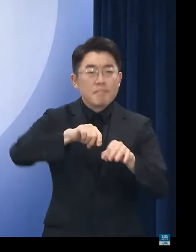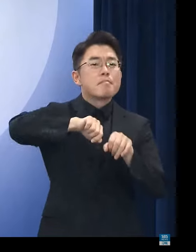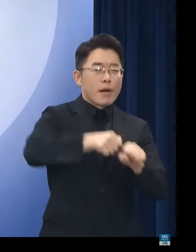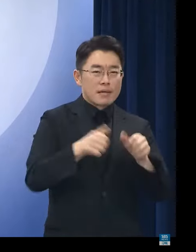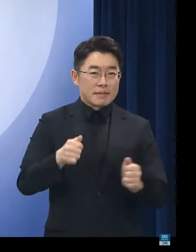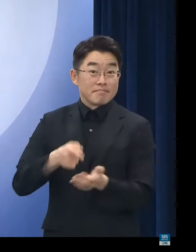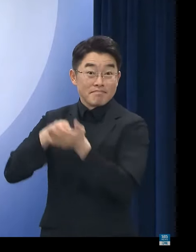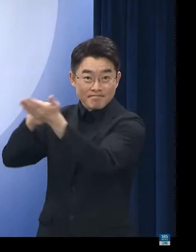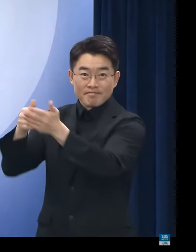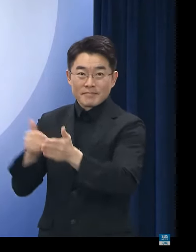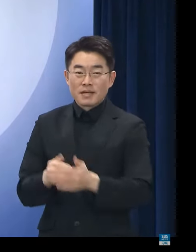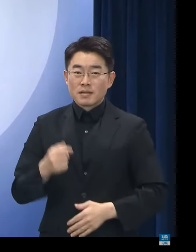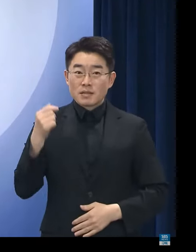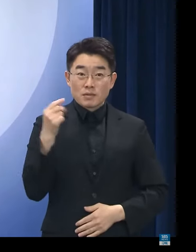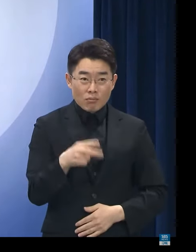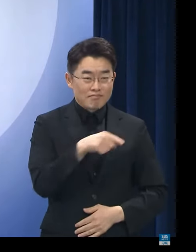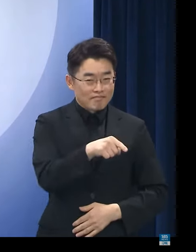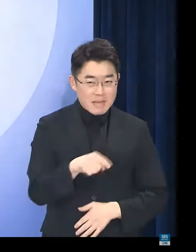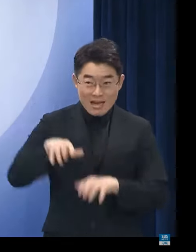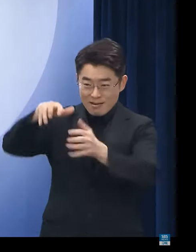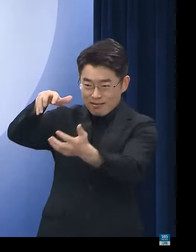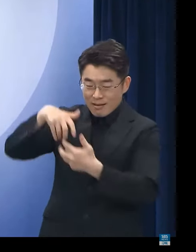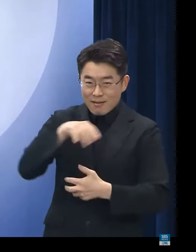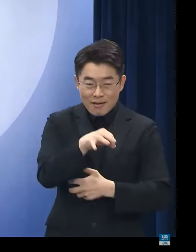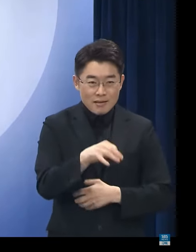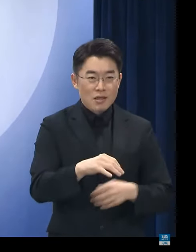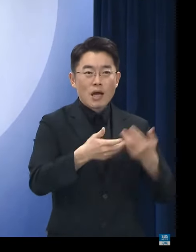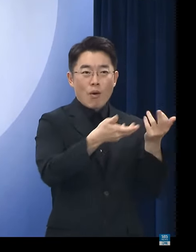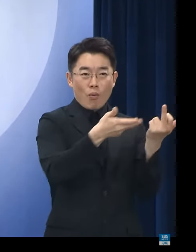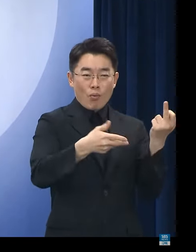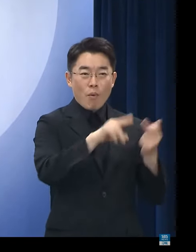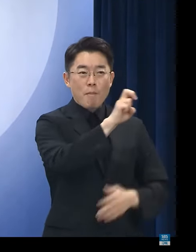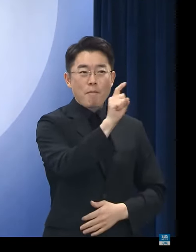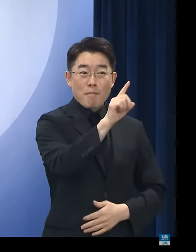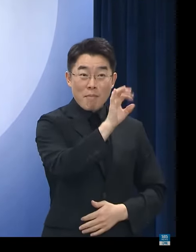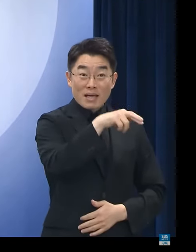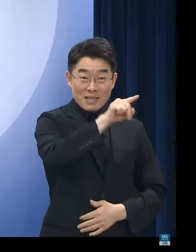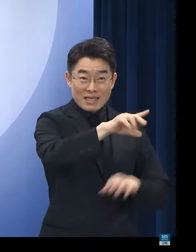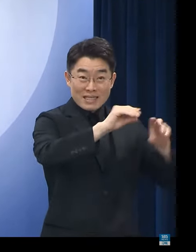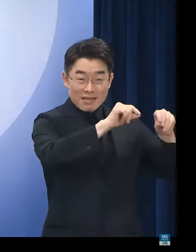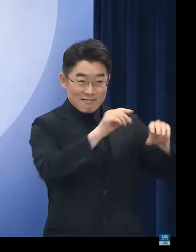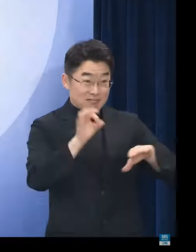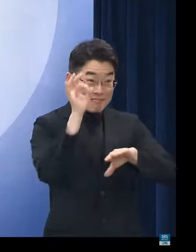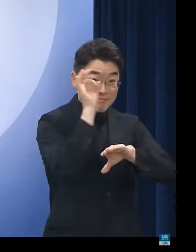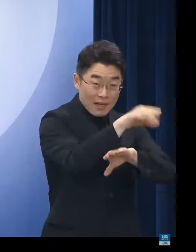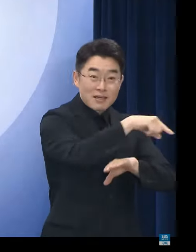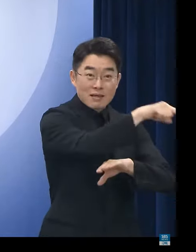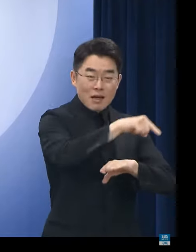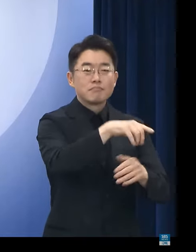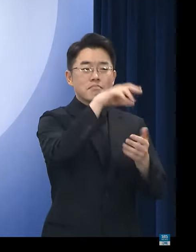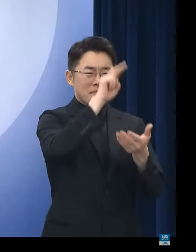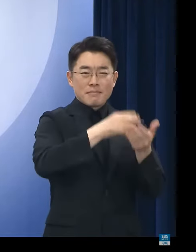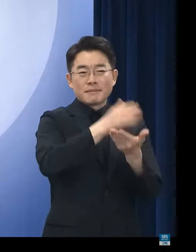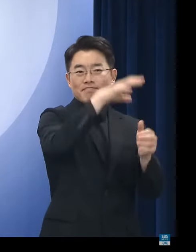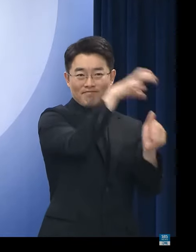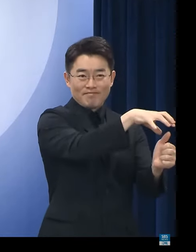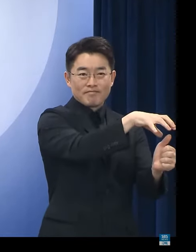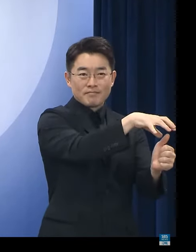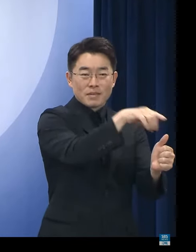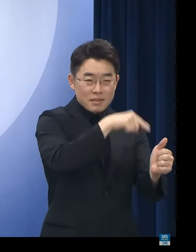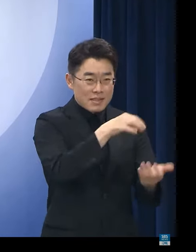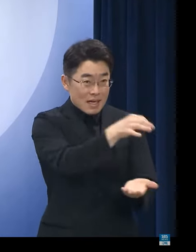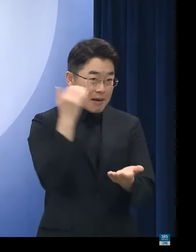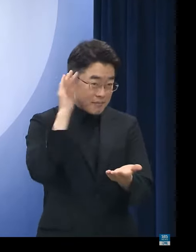전세사기 피해 재산으로 매입한 동해 망상지구 토지에 대한 추징 보전 절차를 완료하는 등 피해 재산에 대해서